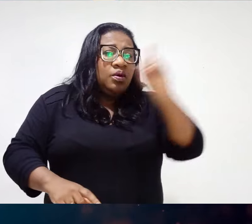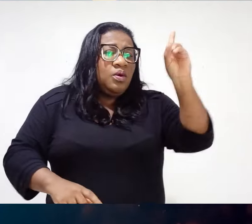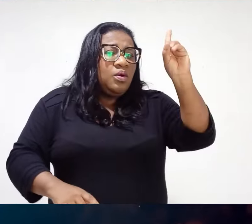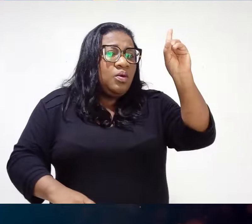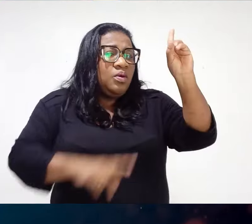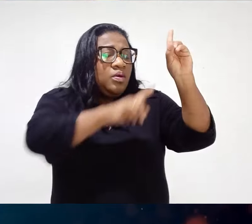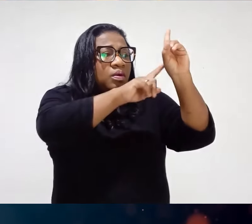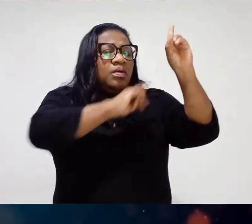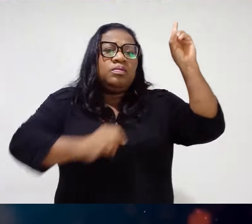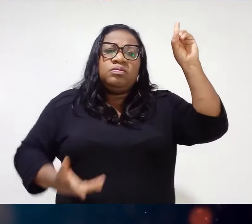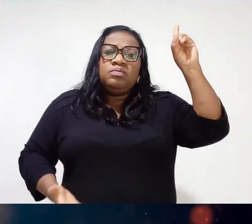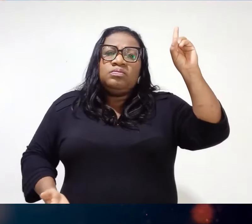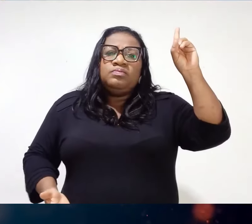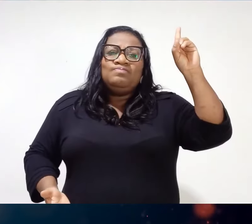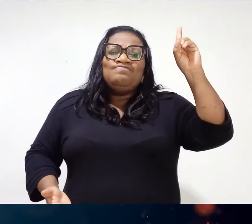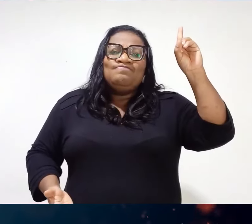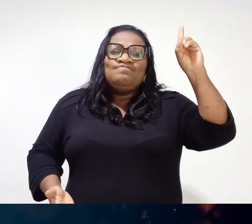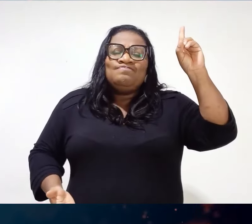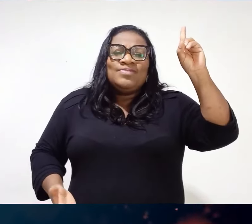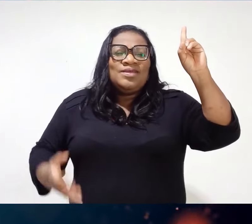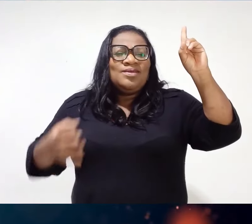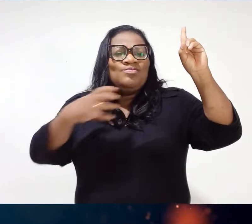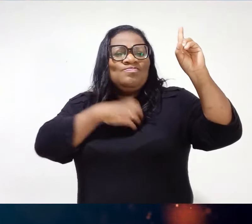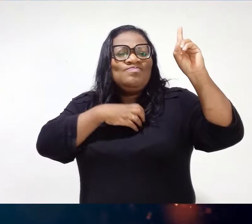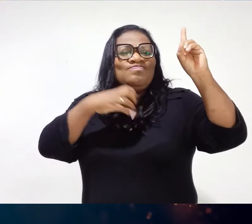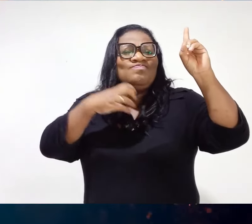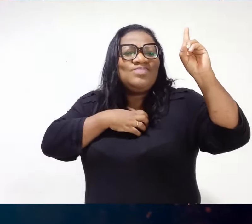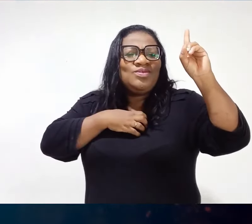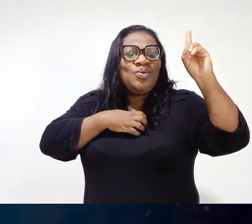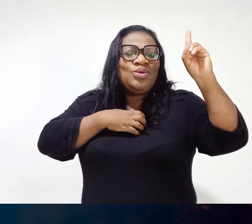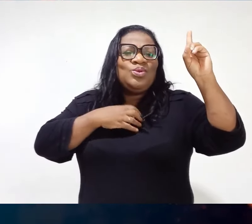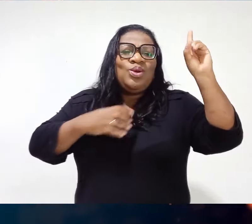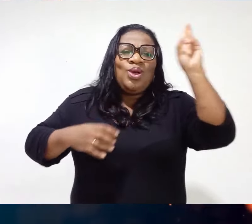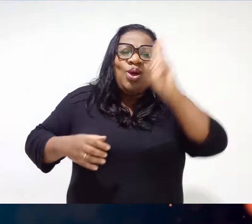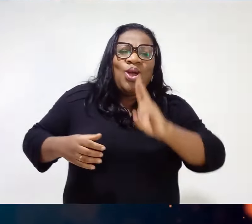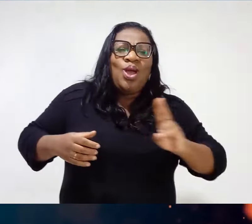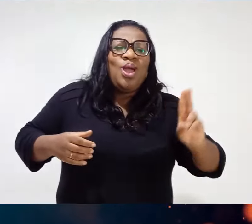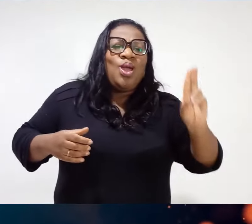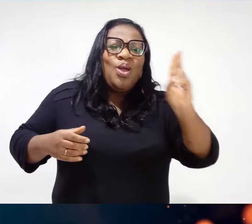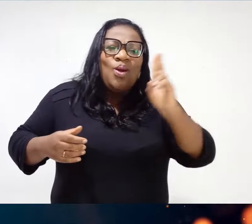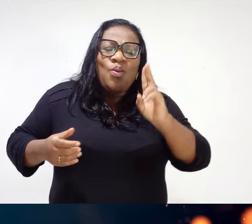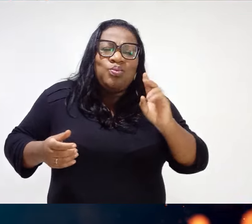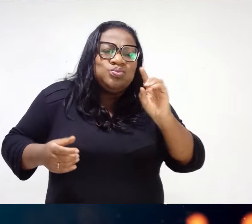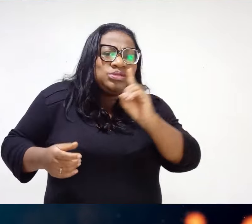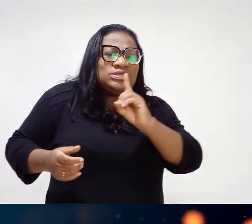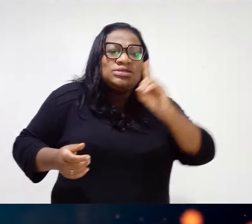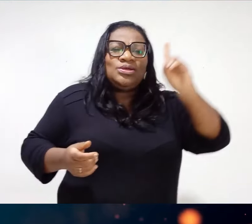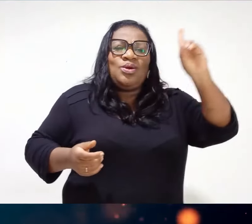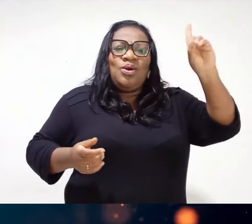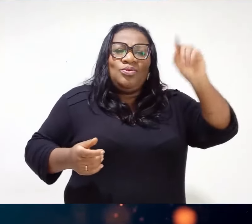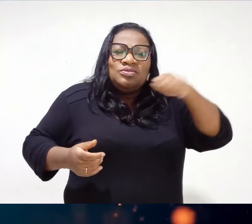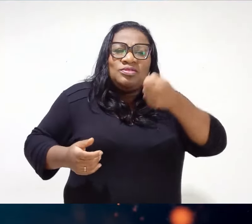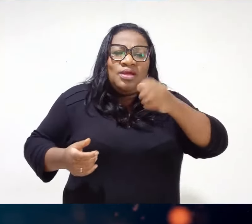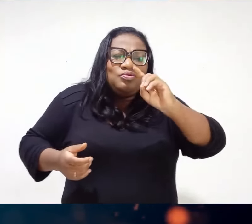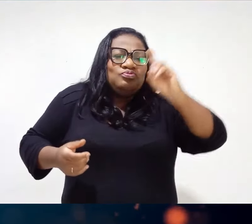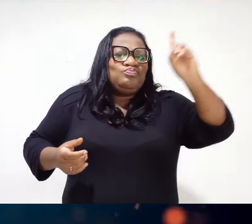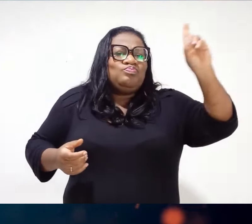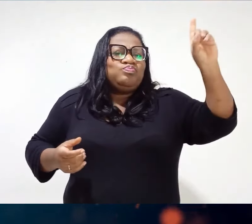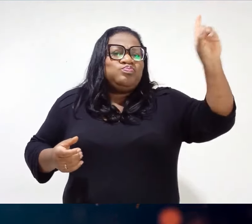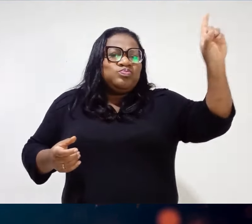Irmão, eu não sei qual é o mistério que tem Mas quando você levanta o dedo Parece que o corpo logo olha assim, ó Existe